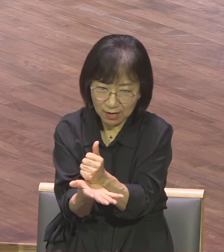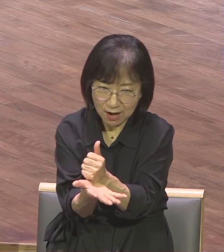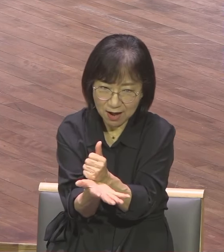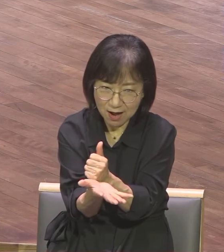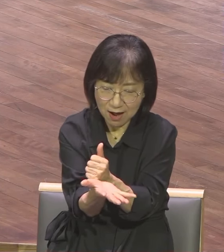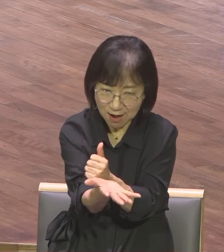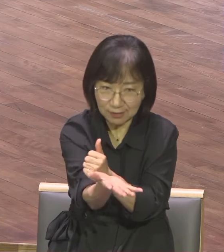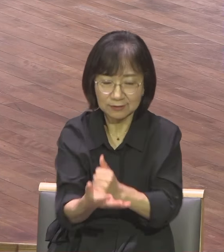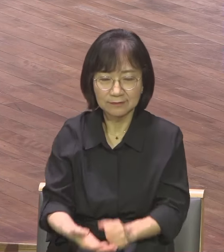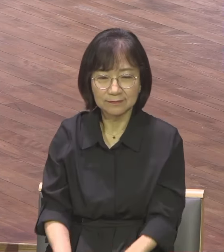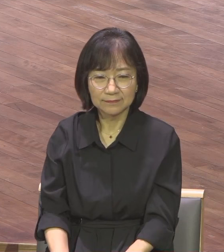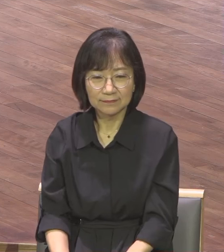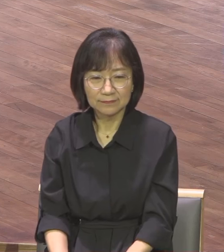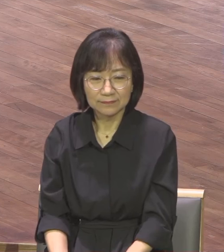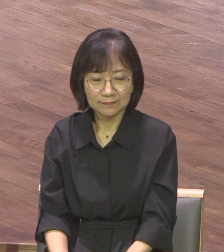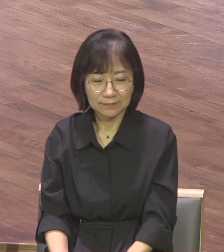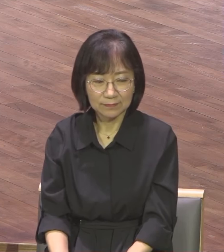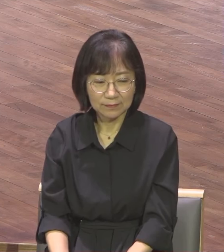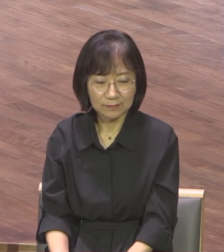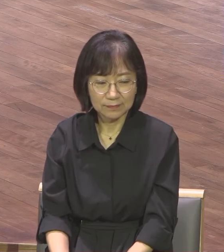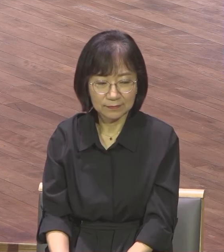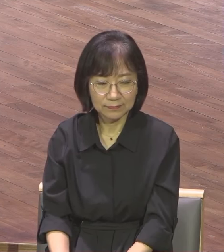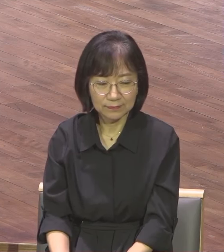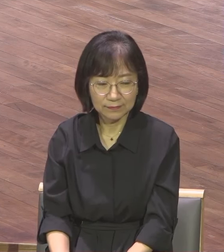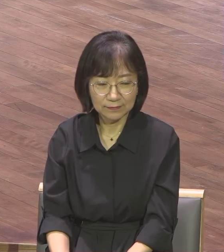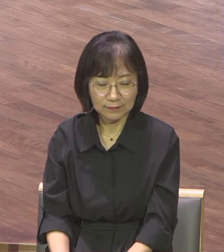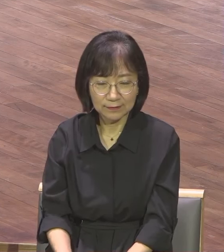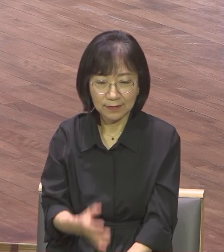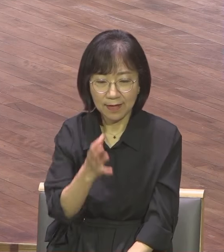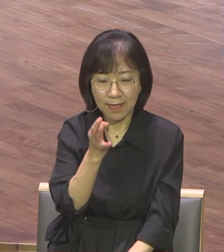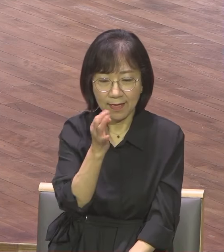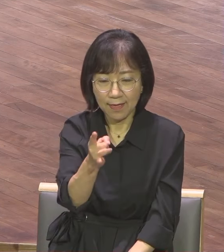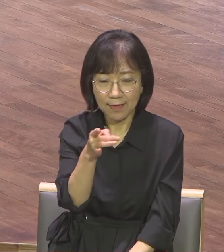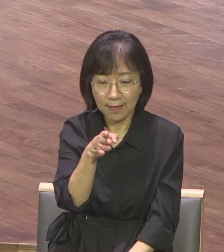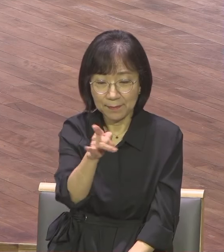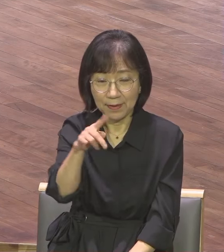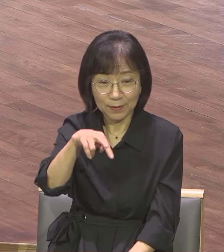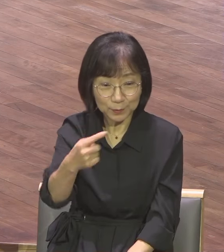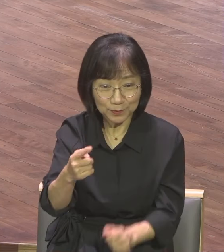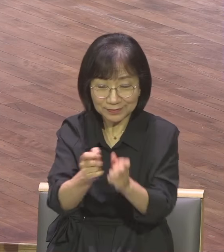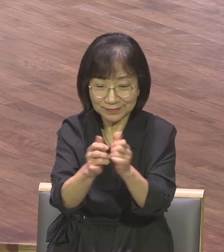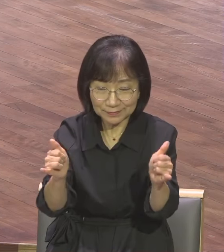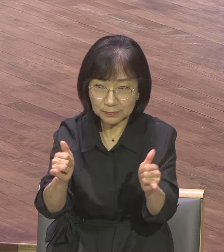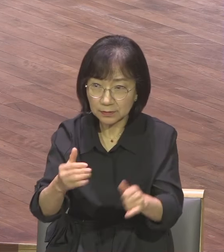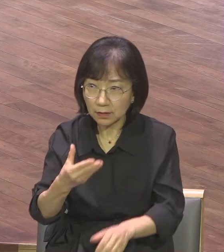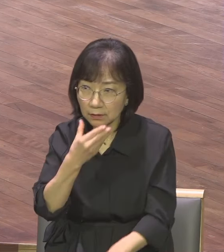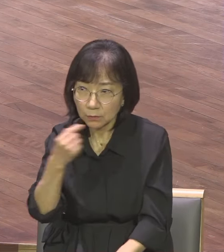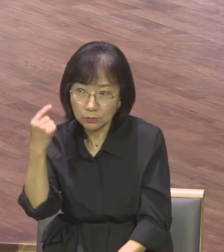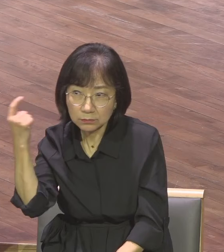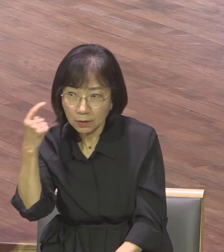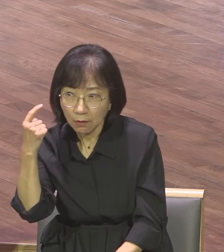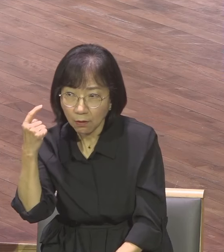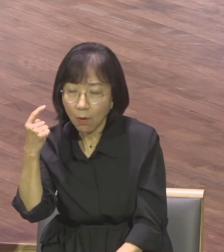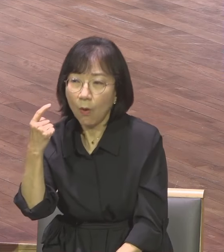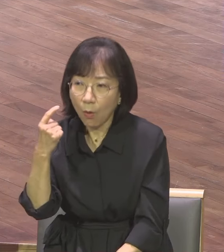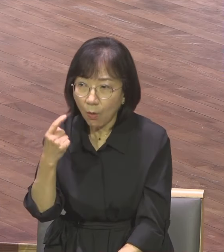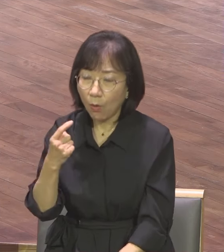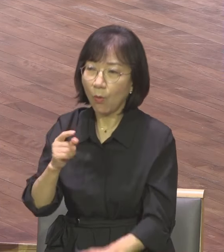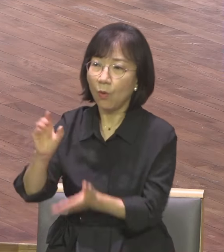그 예배소 사람들이 복음을 받았다 그리스도를 통해 영접했다 이건 기적 중의